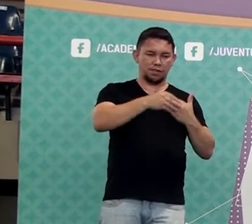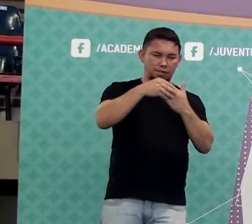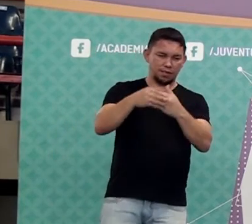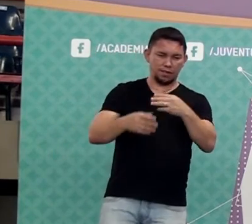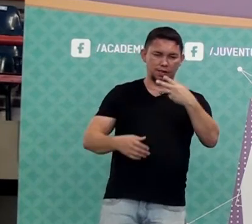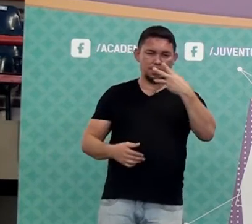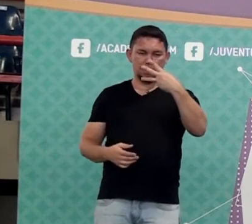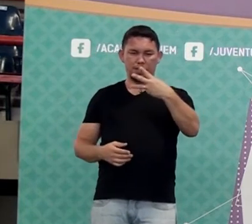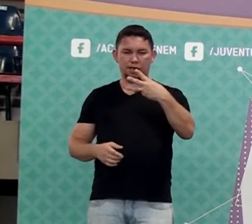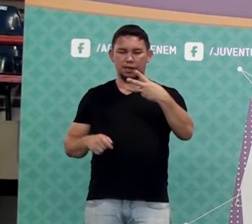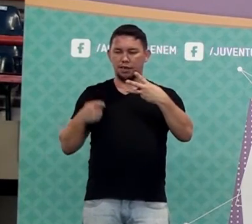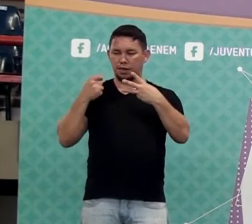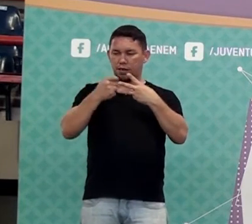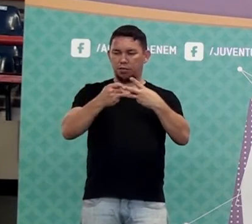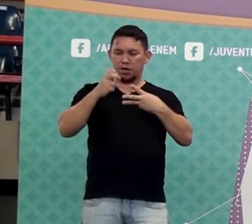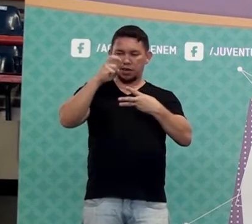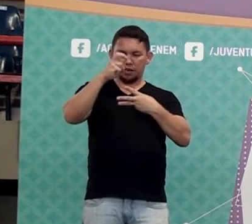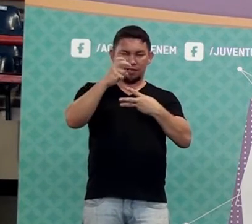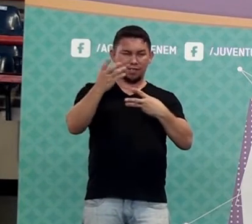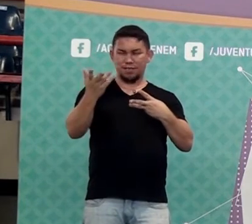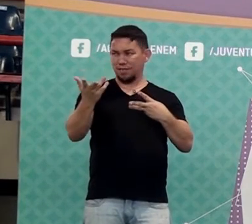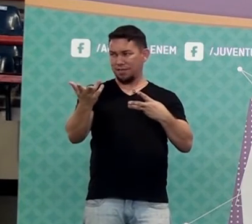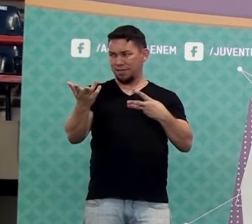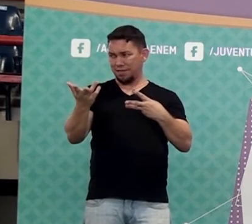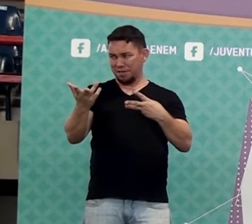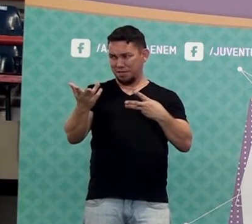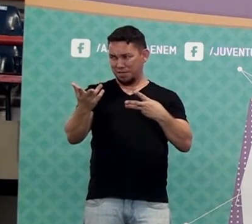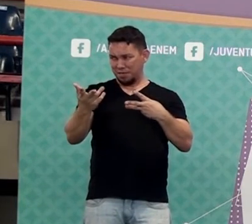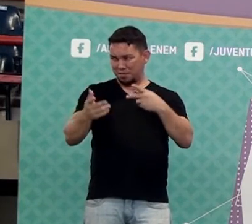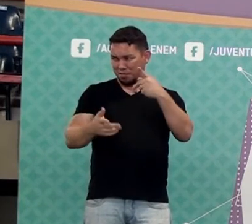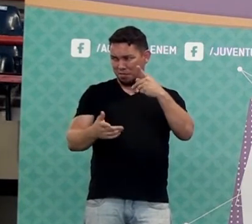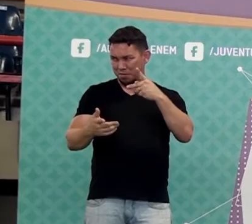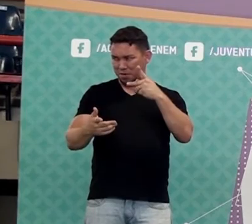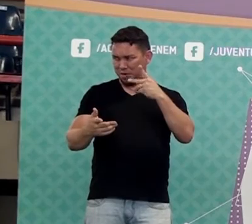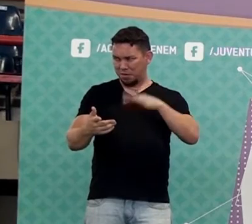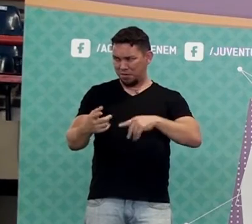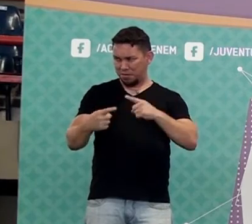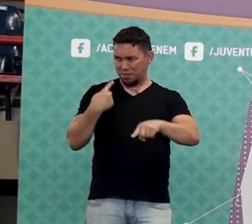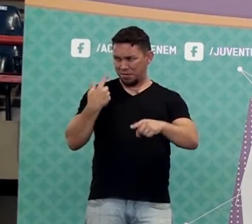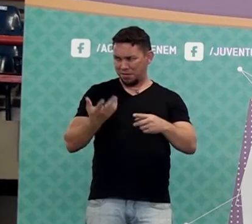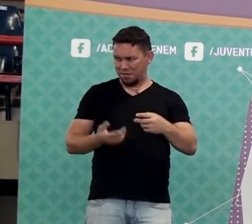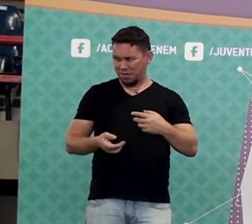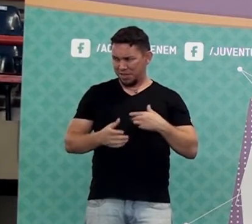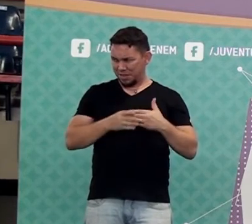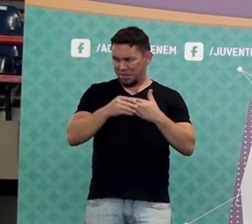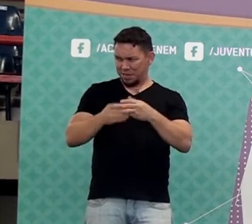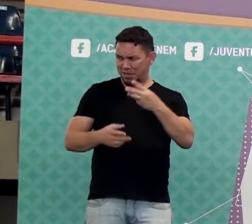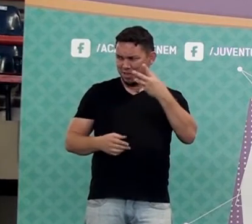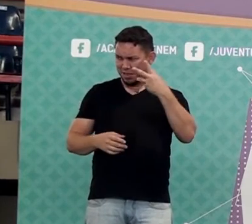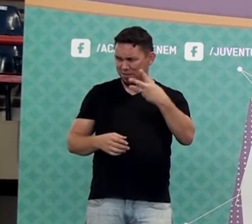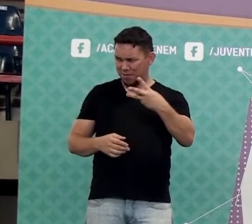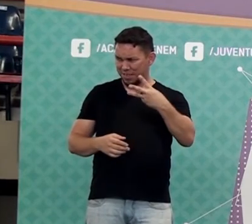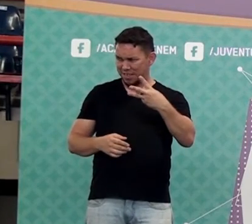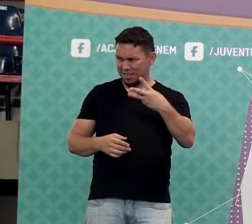pague 5. Deu o milívio dessa promoção, né? É leve 5 e pague 3. Pronto. Ajeite aí, então. Se